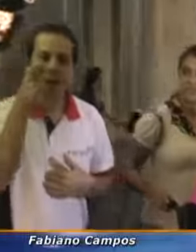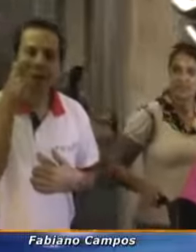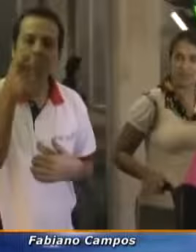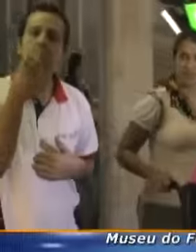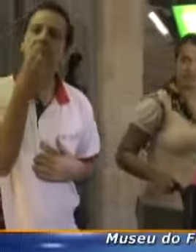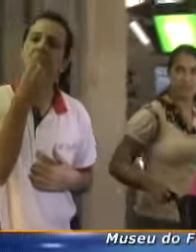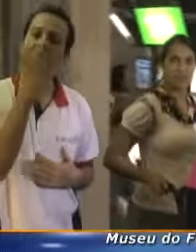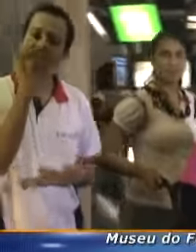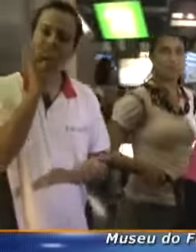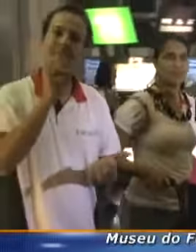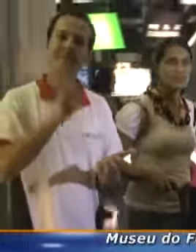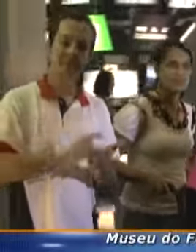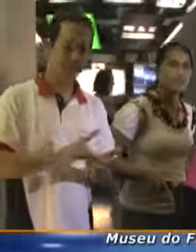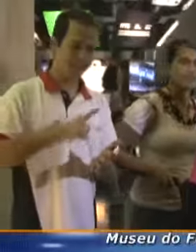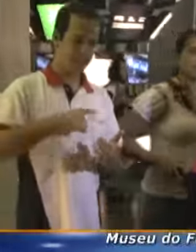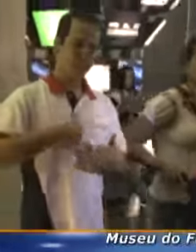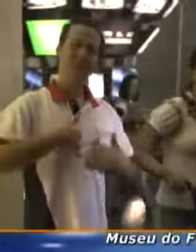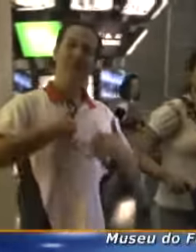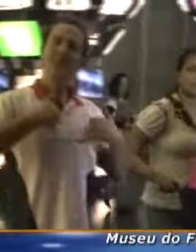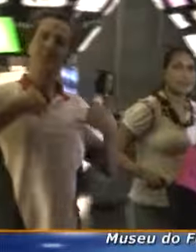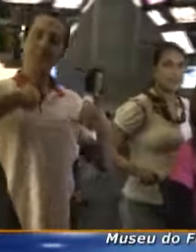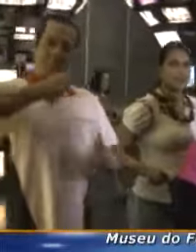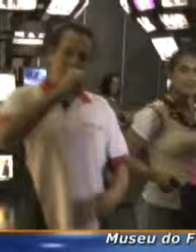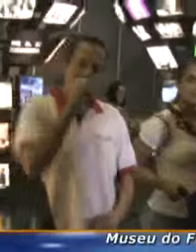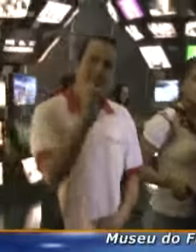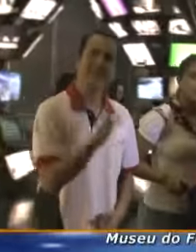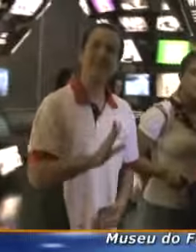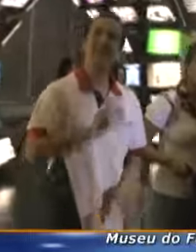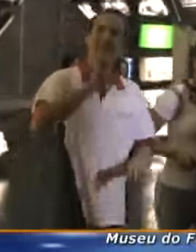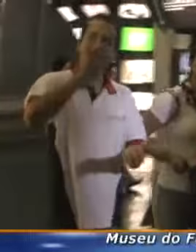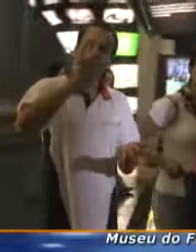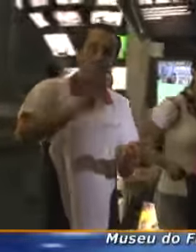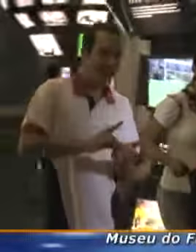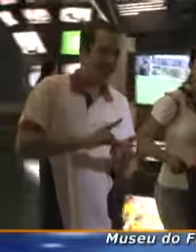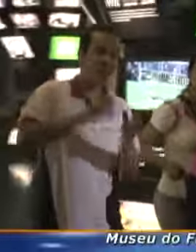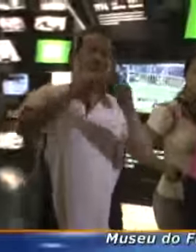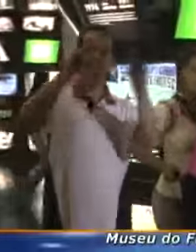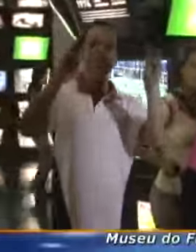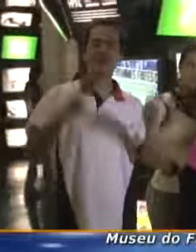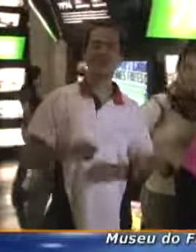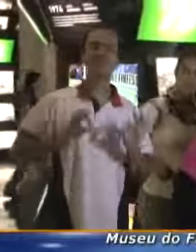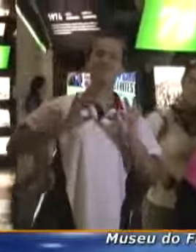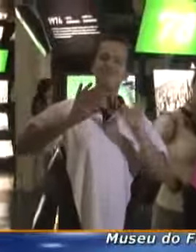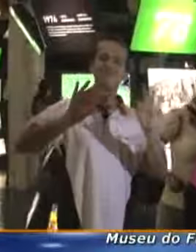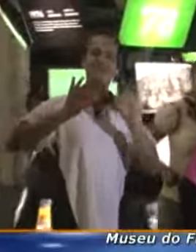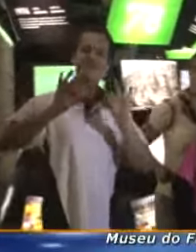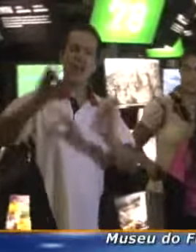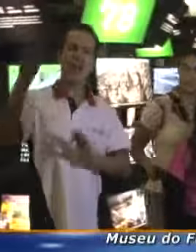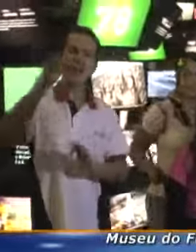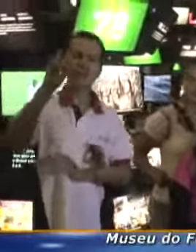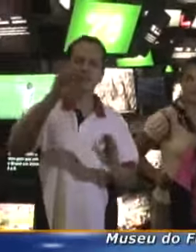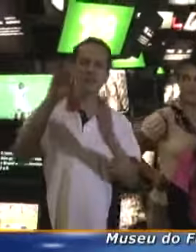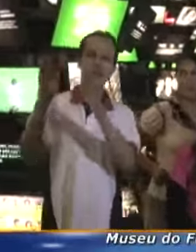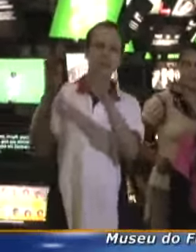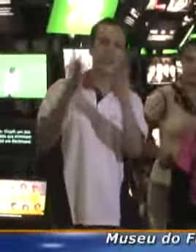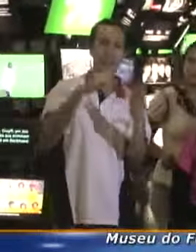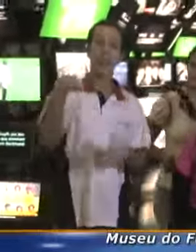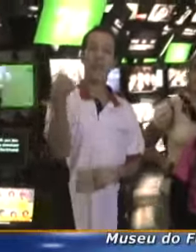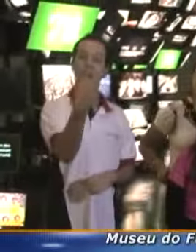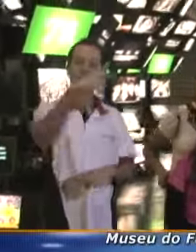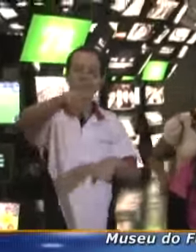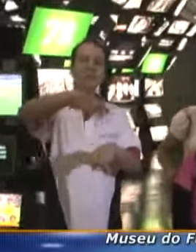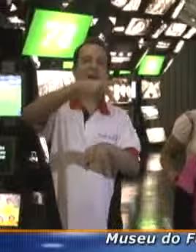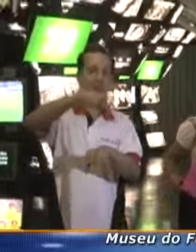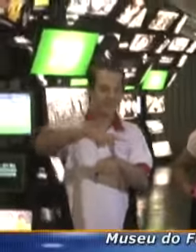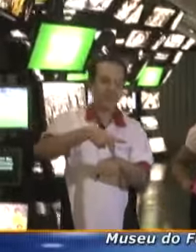e ter orgulho de ser brasileiro, por a gente ter um museu desse, que conta a história do nosso país